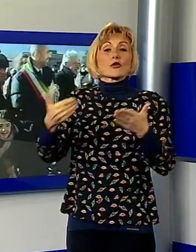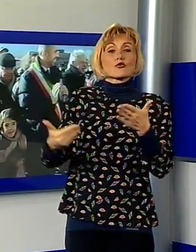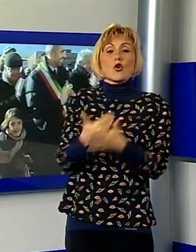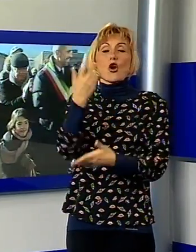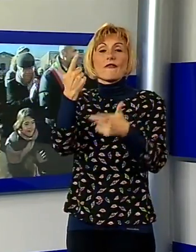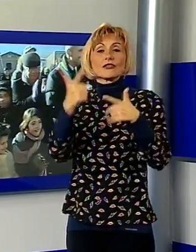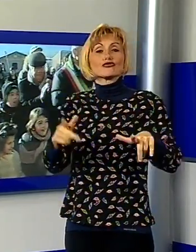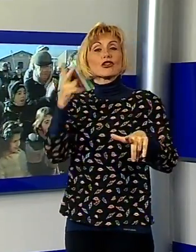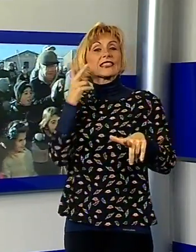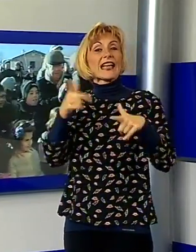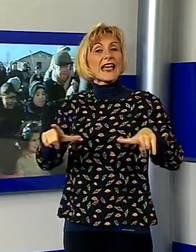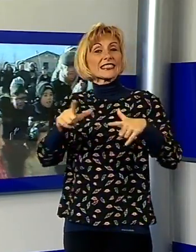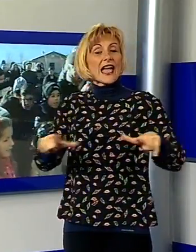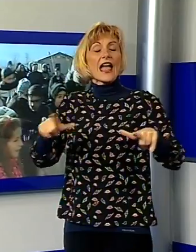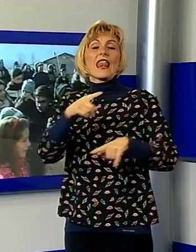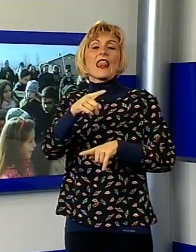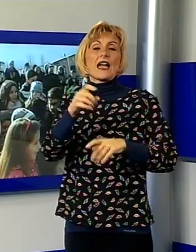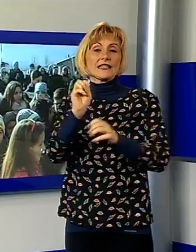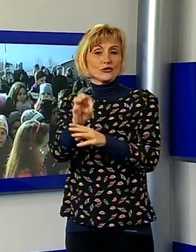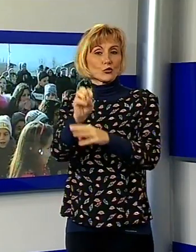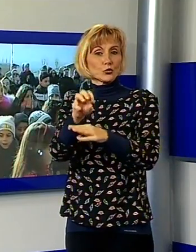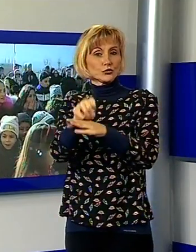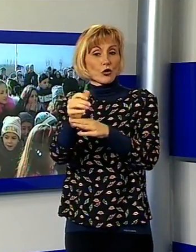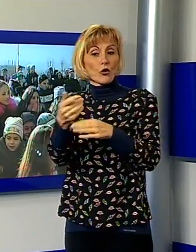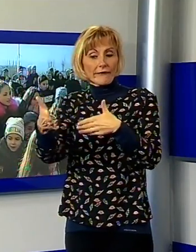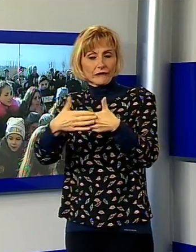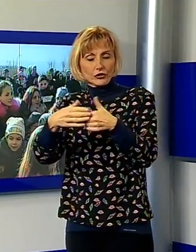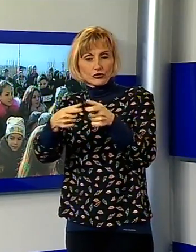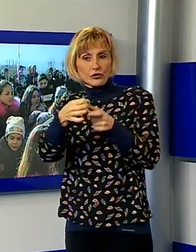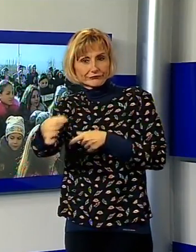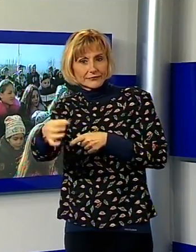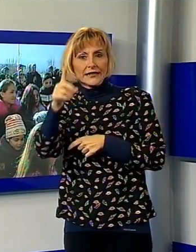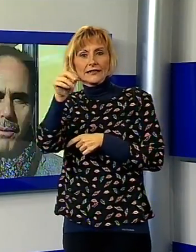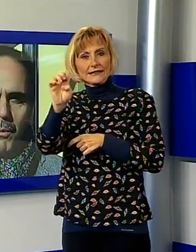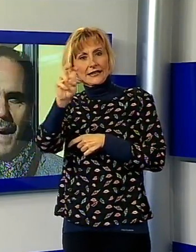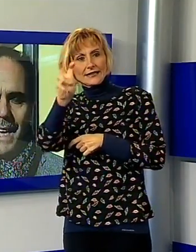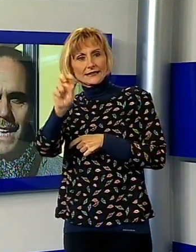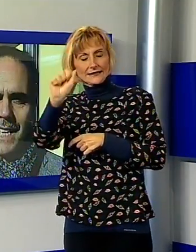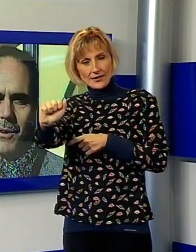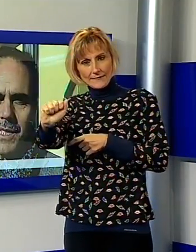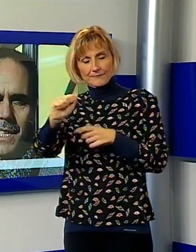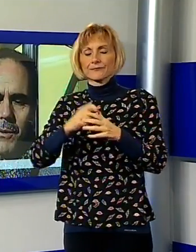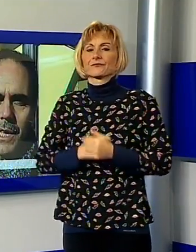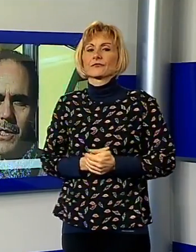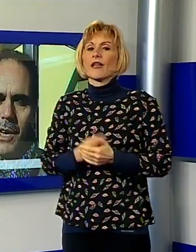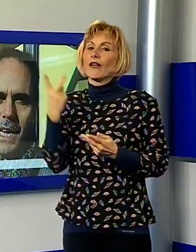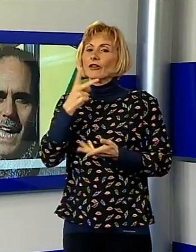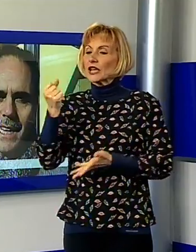'istruzione che sta crescendo in località Dezza. Gli investimenti sulla scuola sono gli investimenti più belli. Essere a questa inaugurazione è un grande